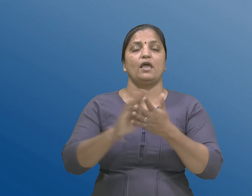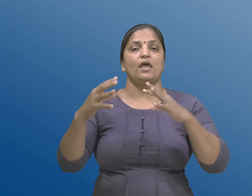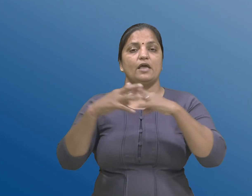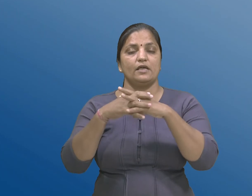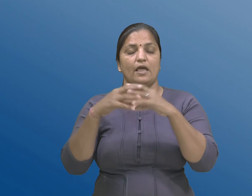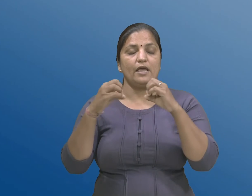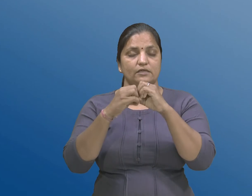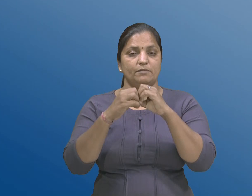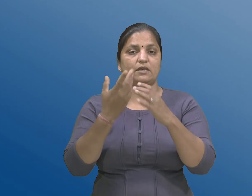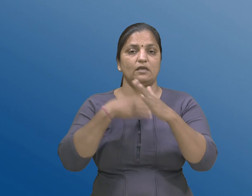साथे चे